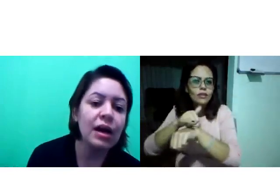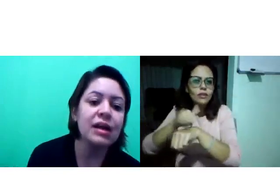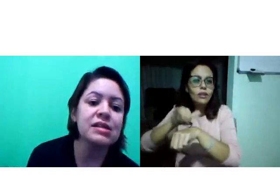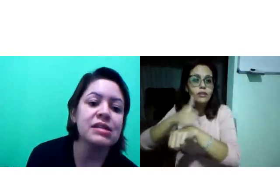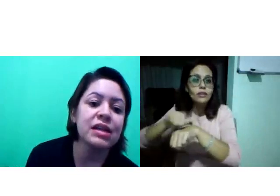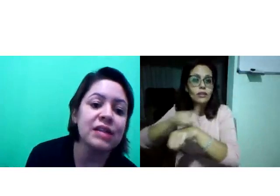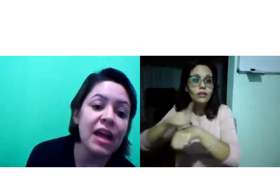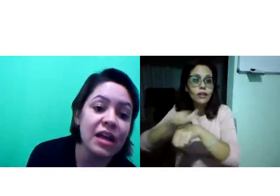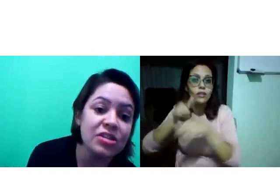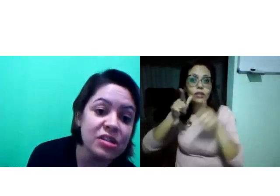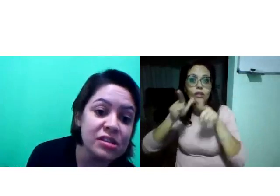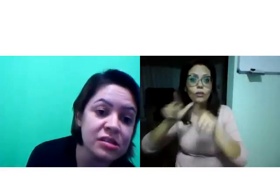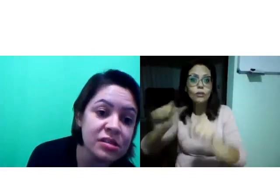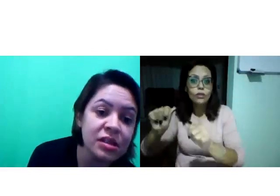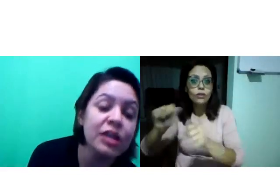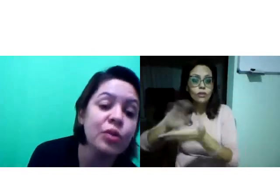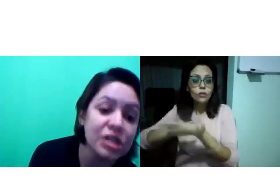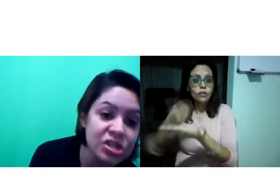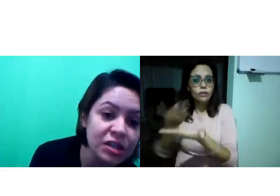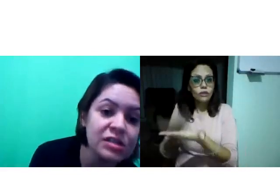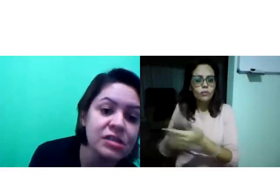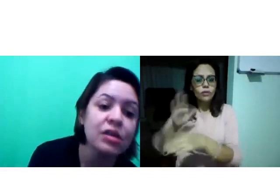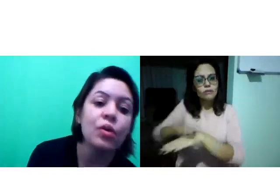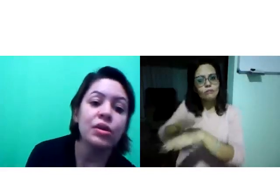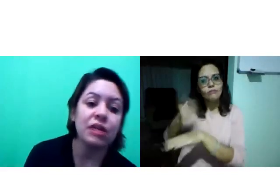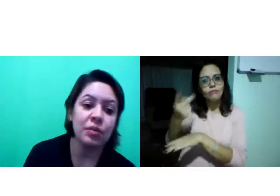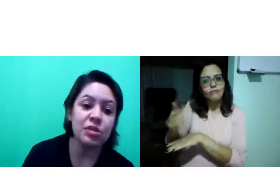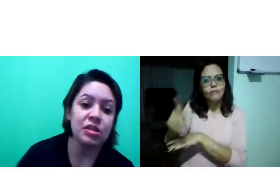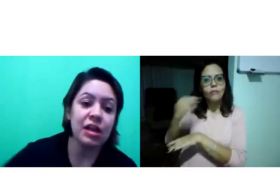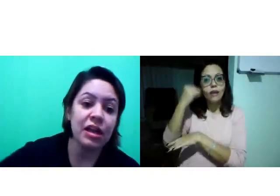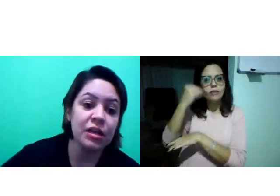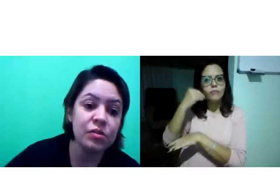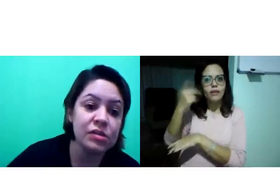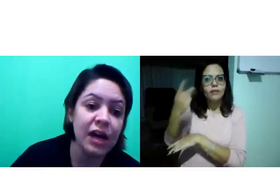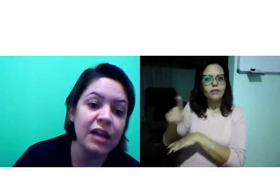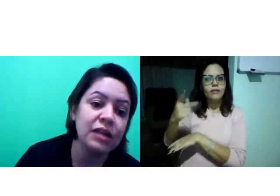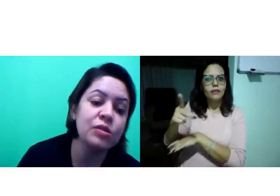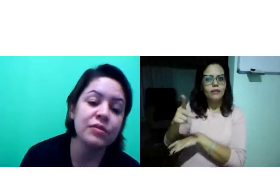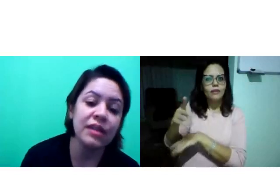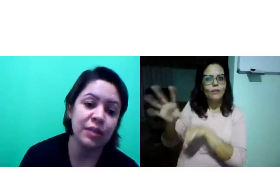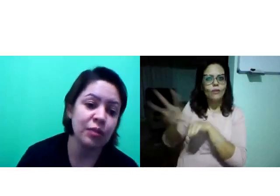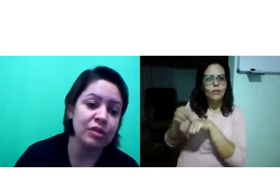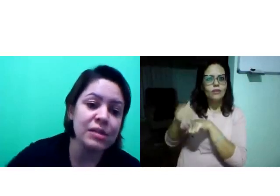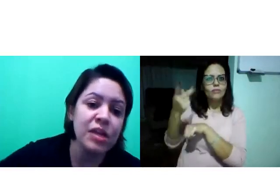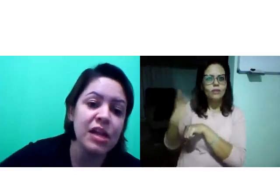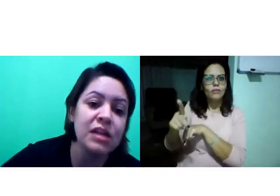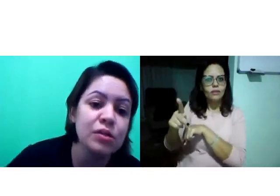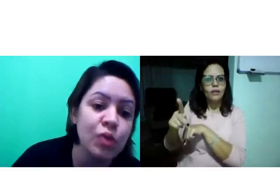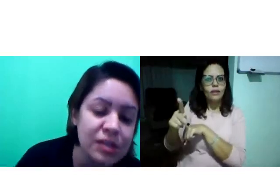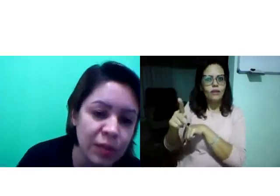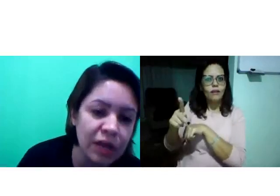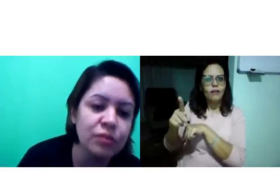Então, quais estratégias linguísticas o intérprete tem que usar, né? Então, isso vai depender muito da